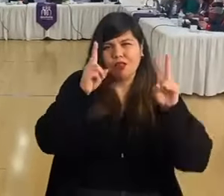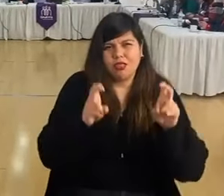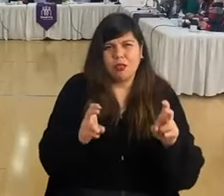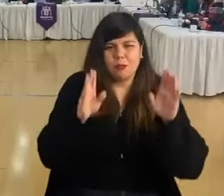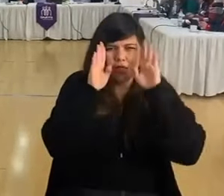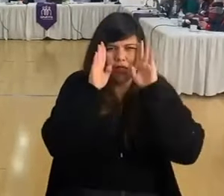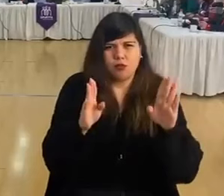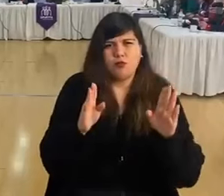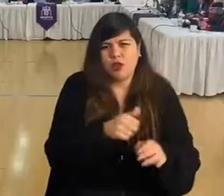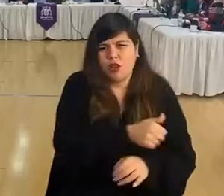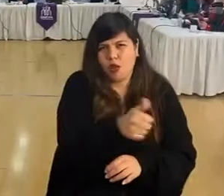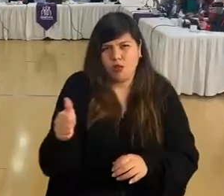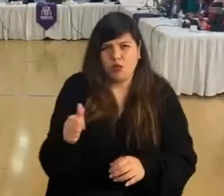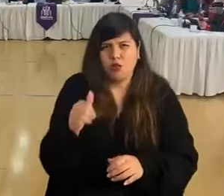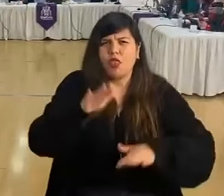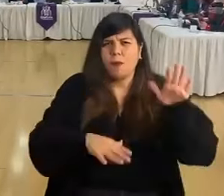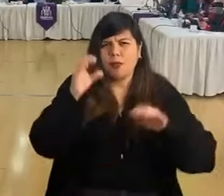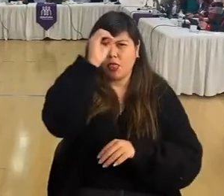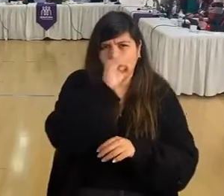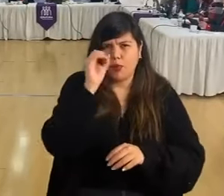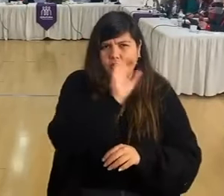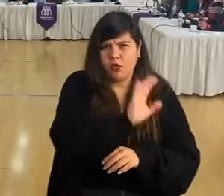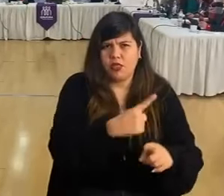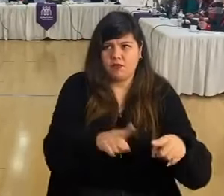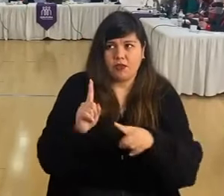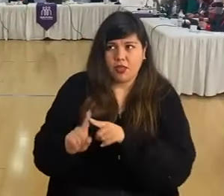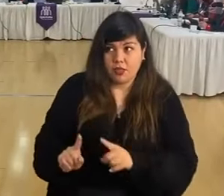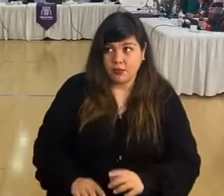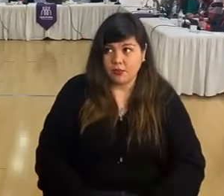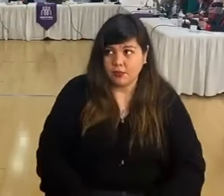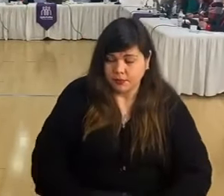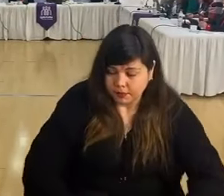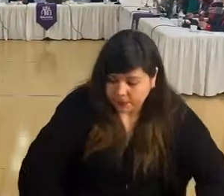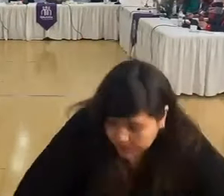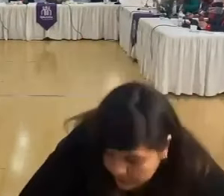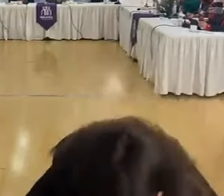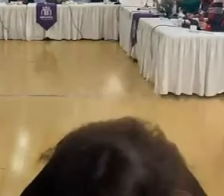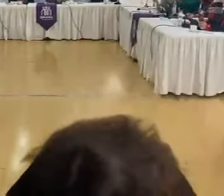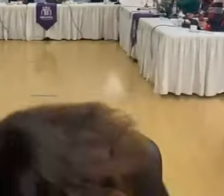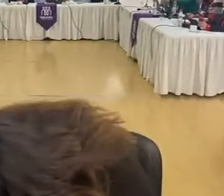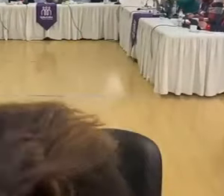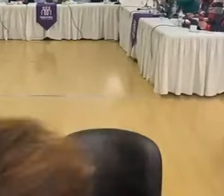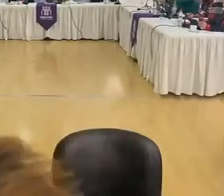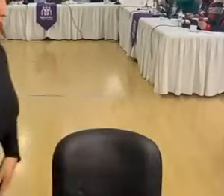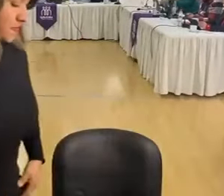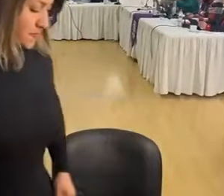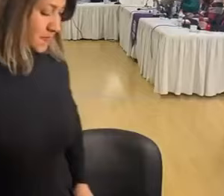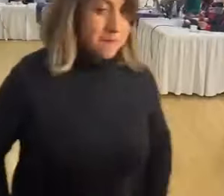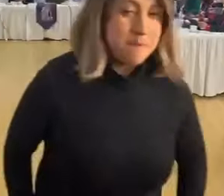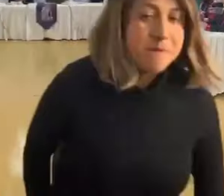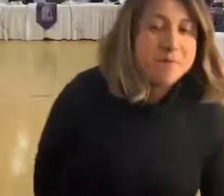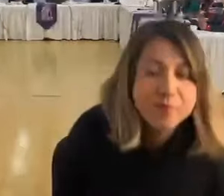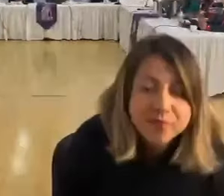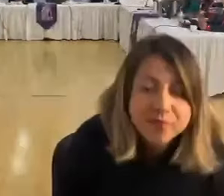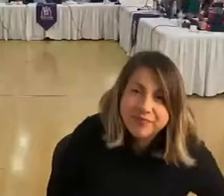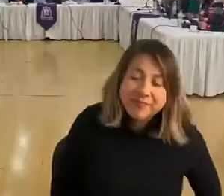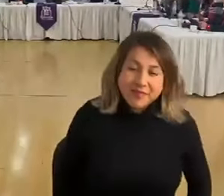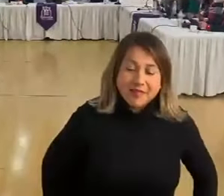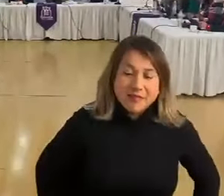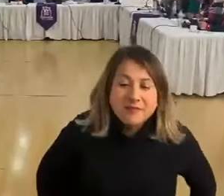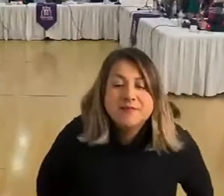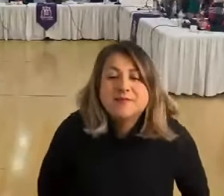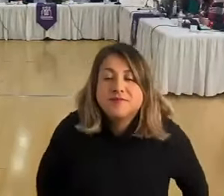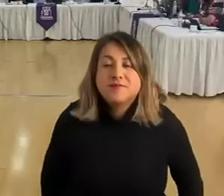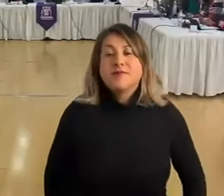escucharnos más allá de cuáles sean las posturas. Esa alcaldesa, gracias. Fernando Eduardo, Gracias, concejala. Bien, el tiempo de la